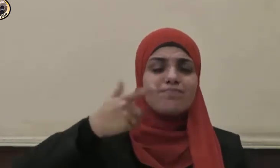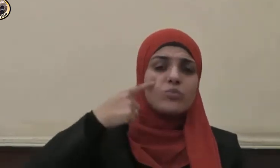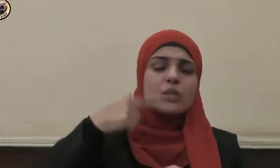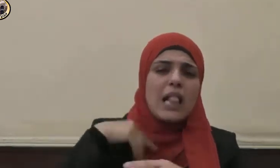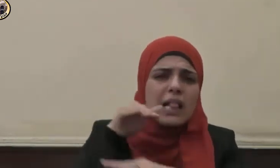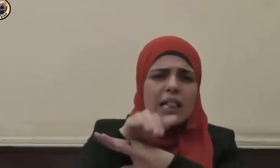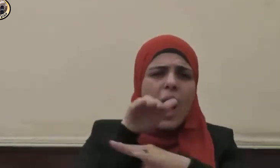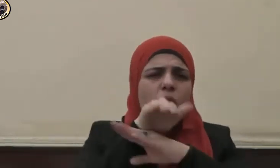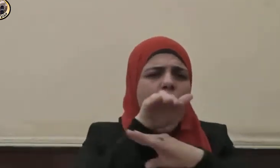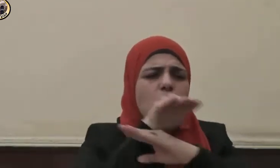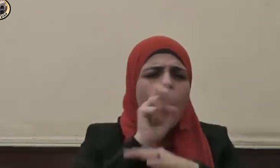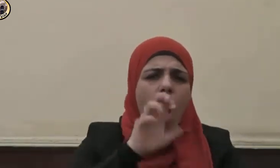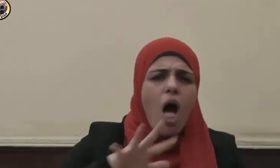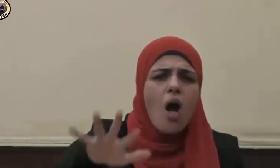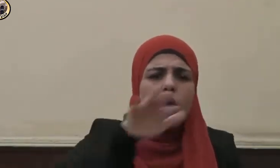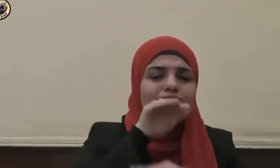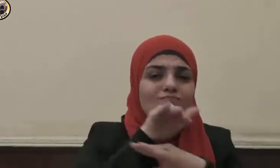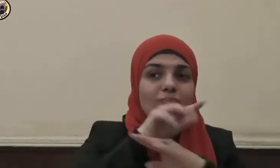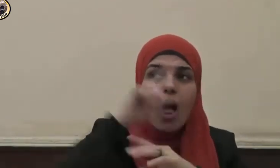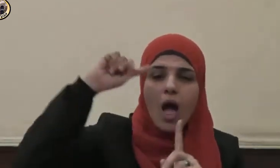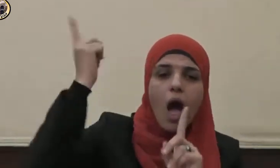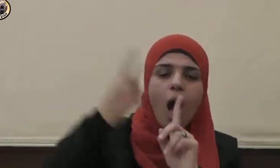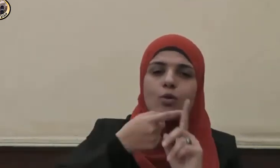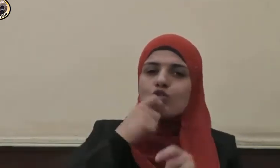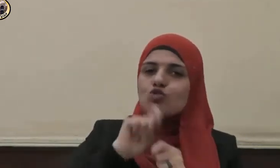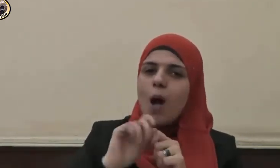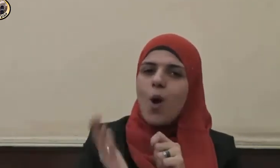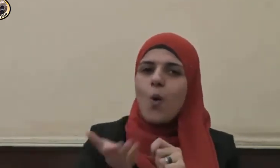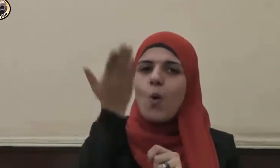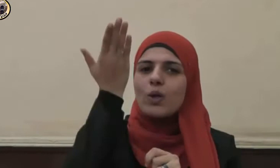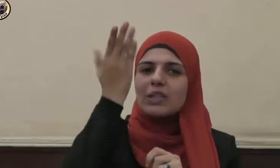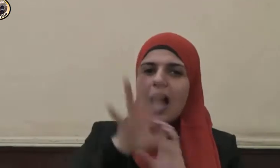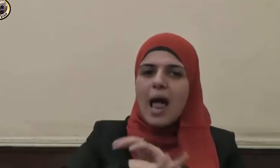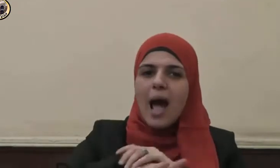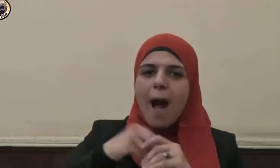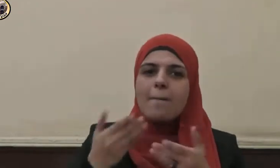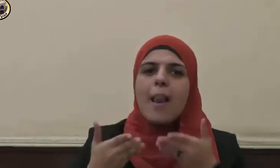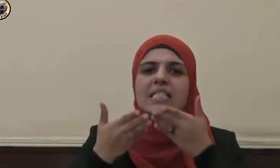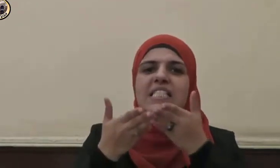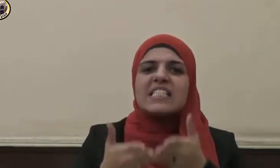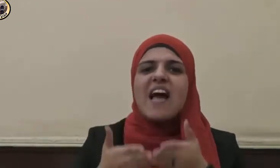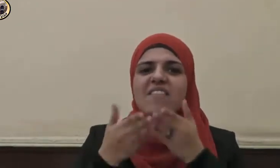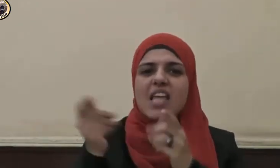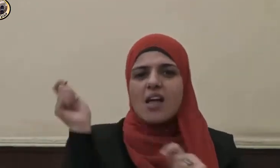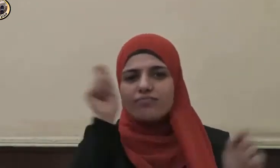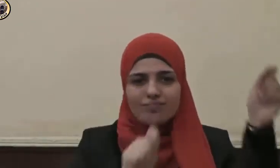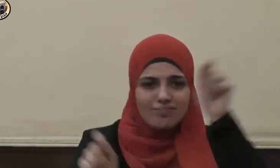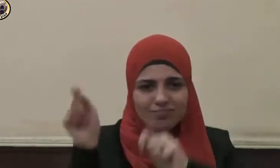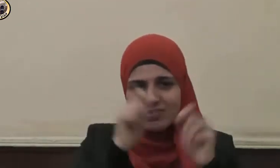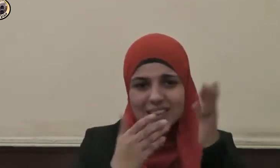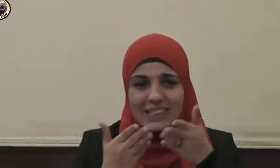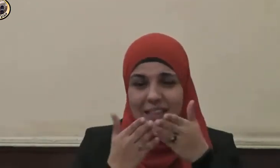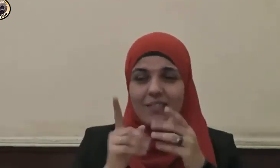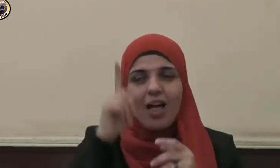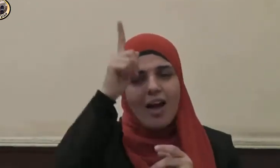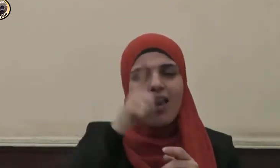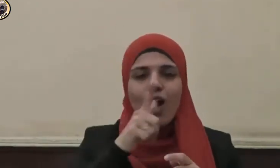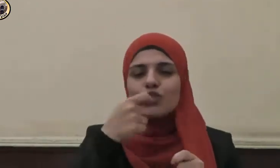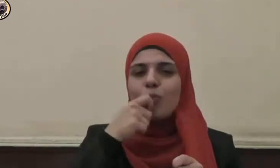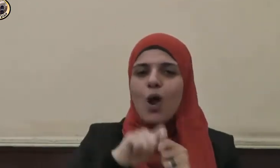دعوة قومه أمره الله سبحانه أن يصنع السفينة قال تعالى